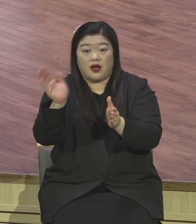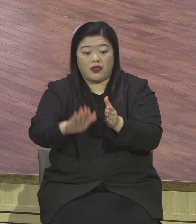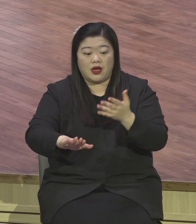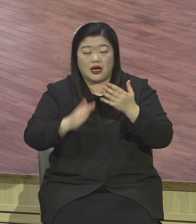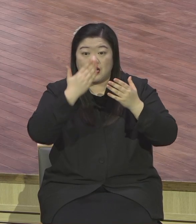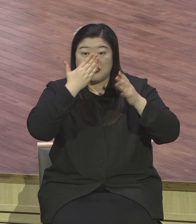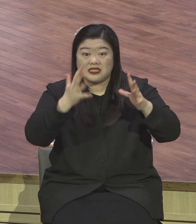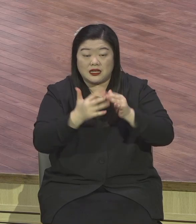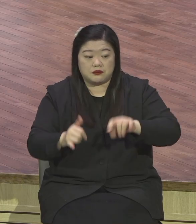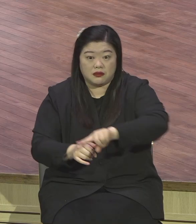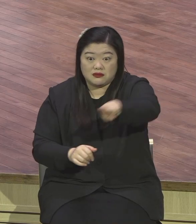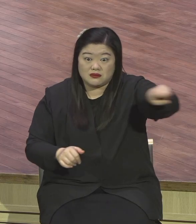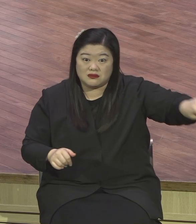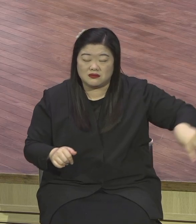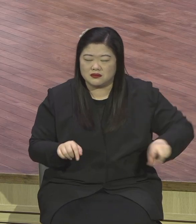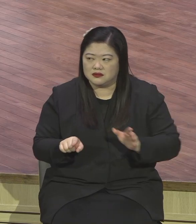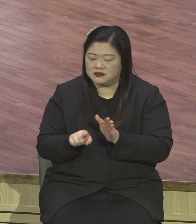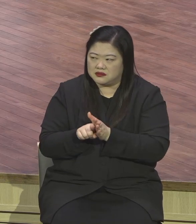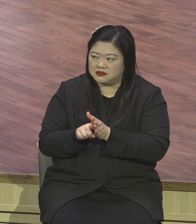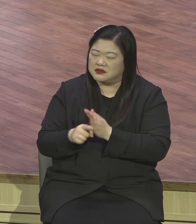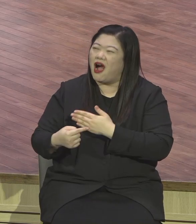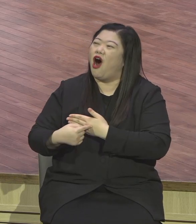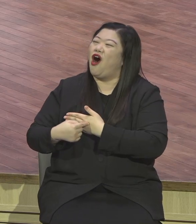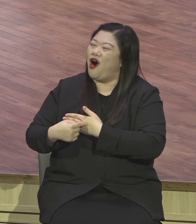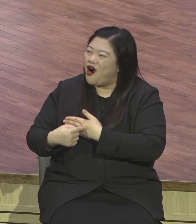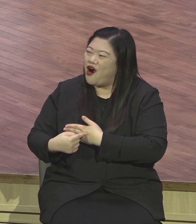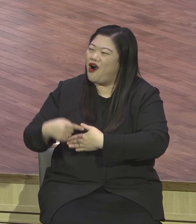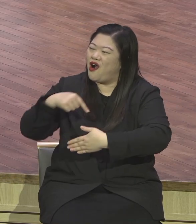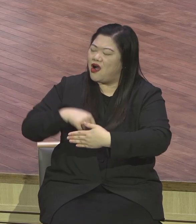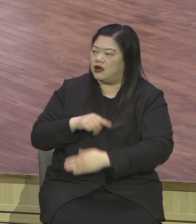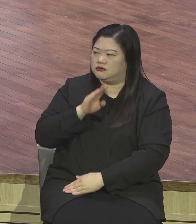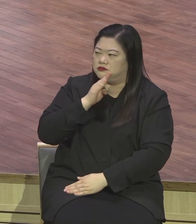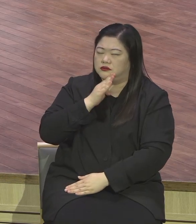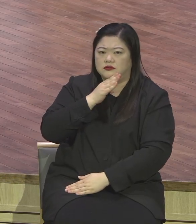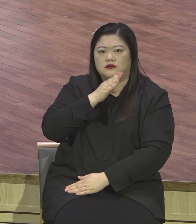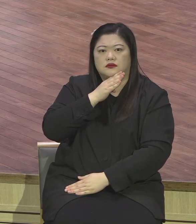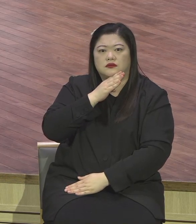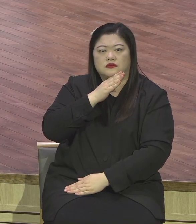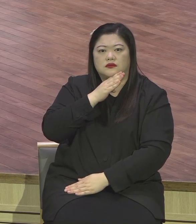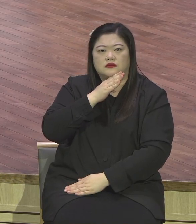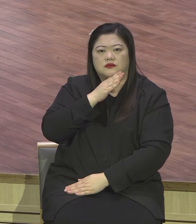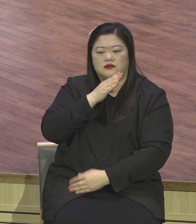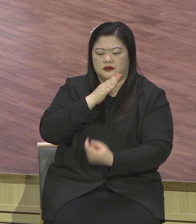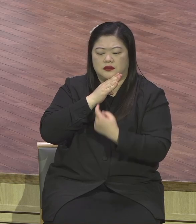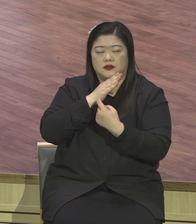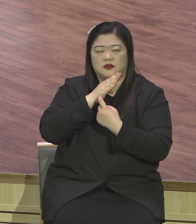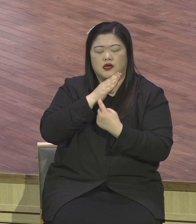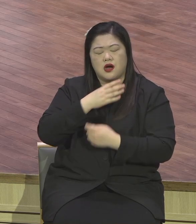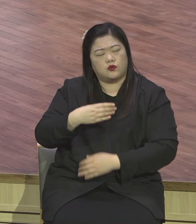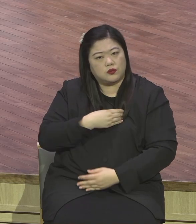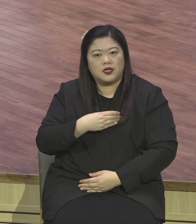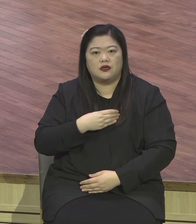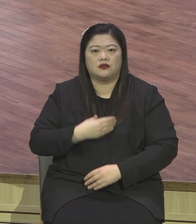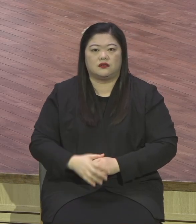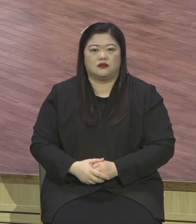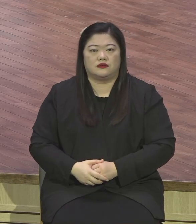그래서 이들의 삶은 어떻게 되었느냐. 하나님의 말씀이 아니에요. 말씀을 의지하지 않았습니다. 상황이 너무 좋지 않았기 때문에